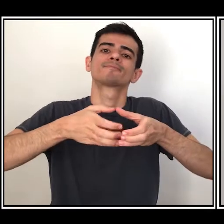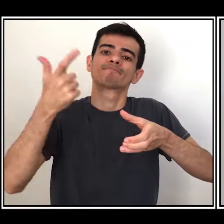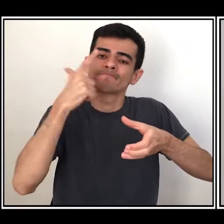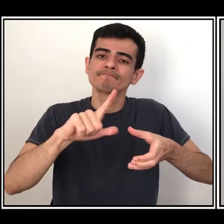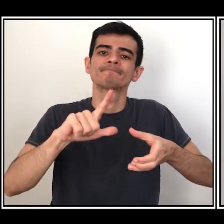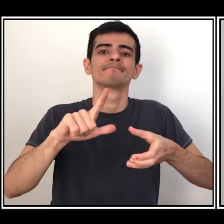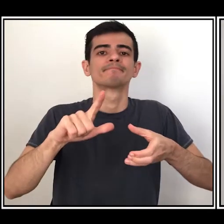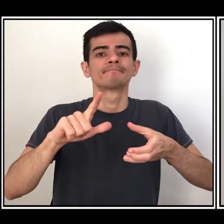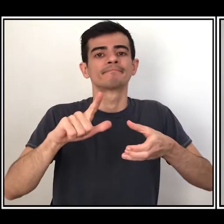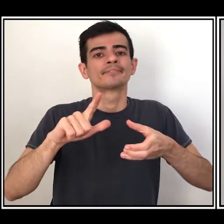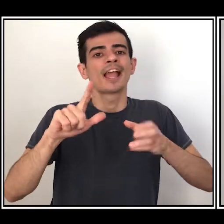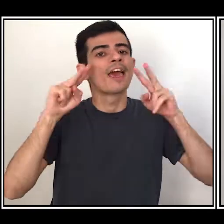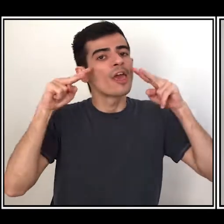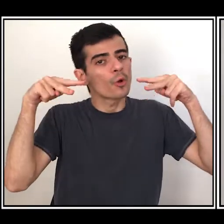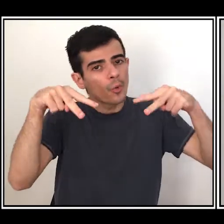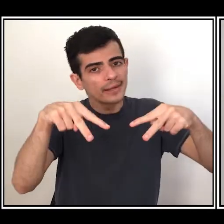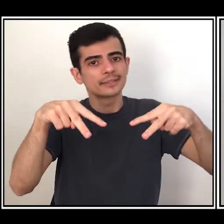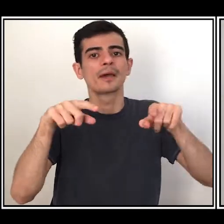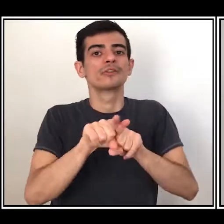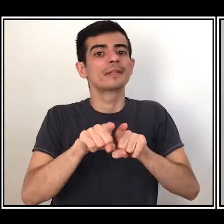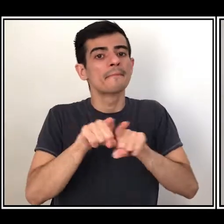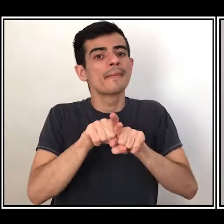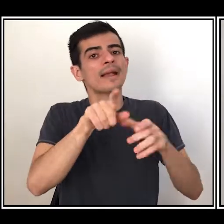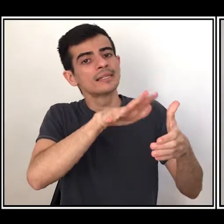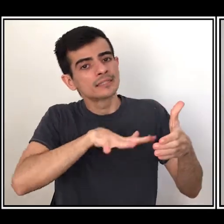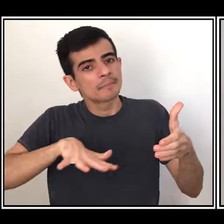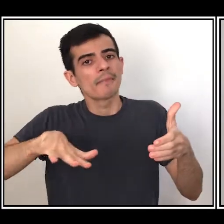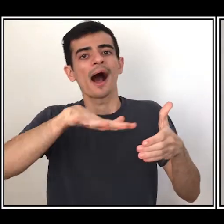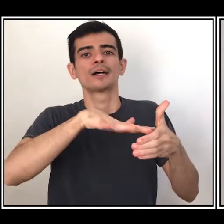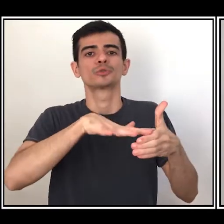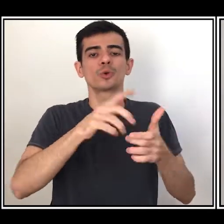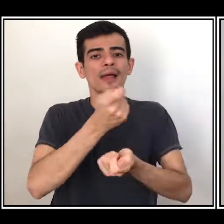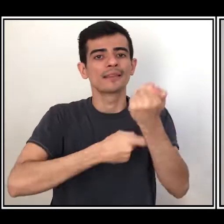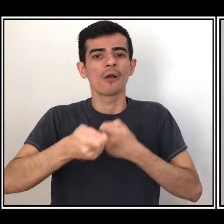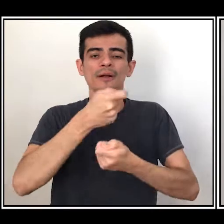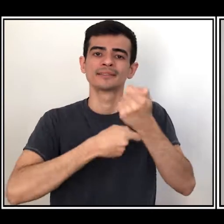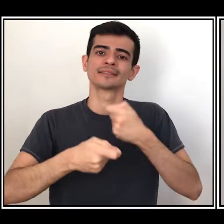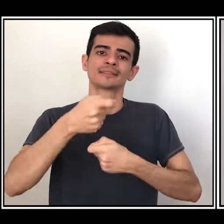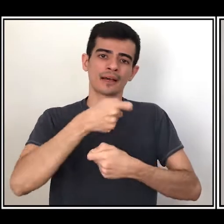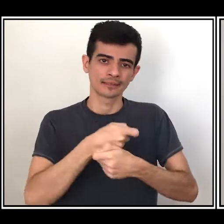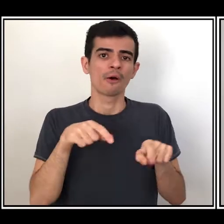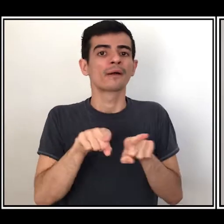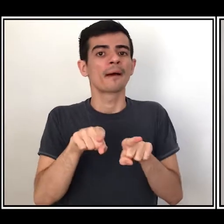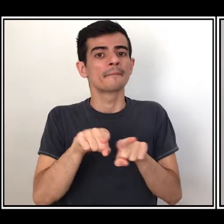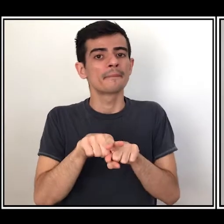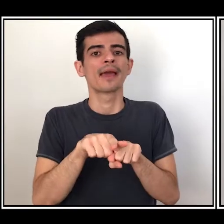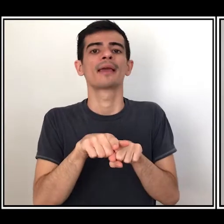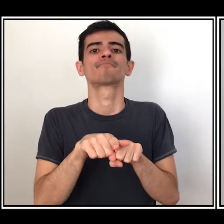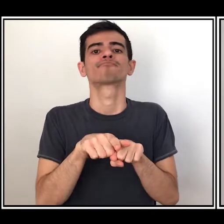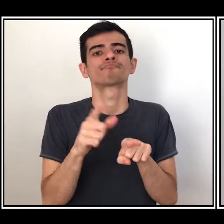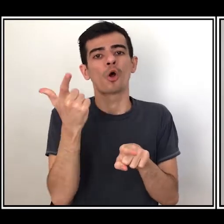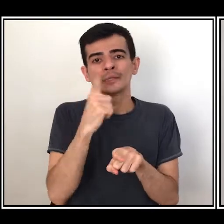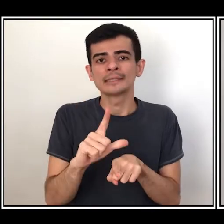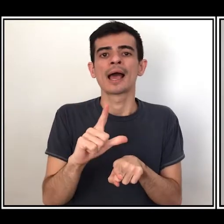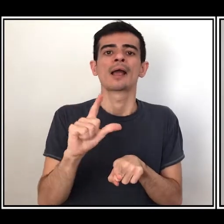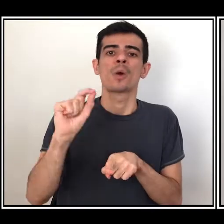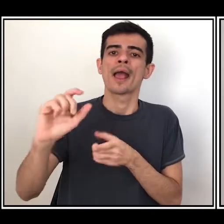só de reconhecimento, mas de espaços de negociações e de retornos efetivos, concorrer a editais,